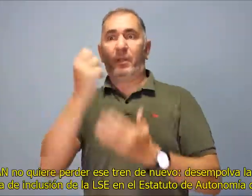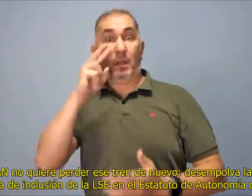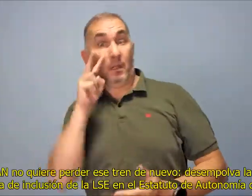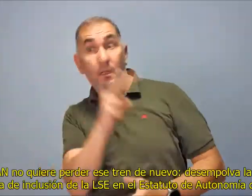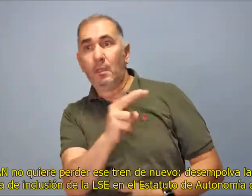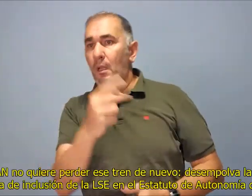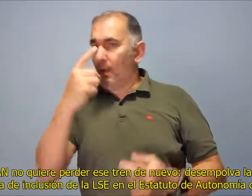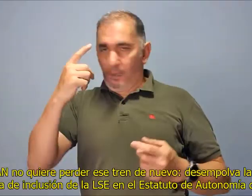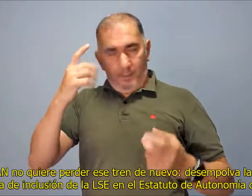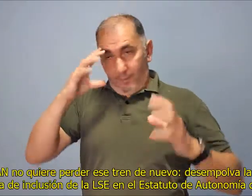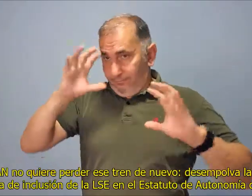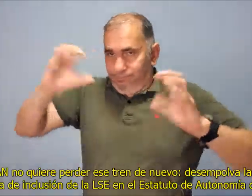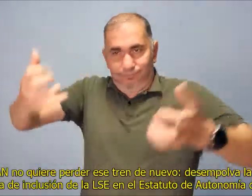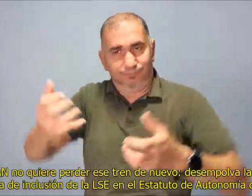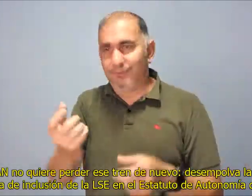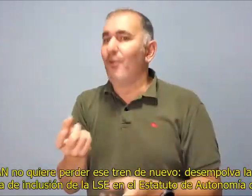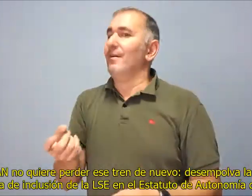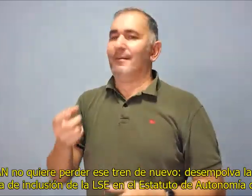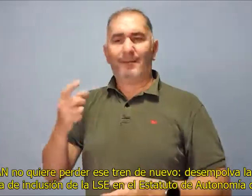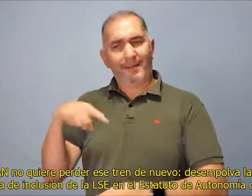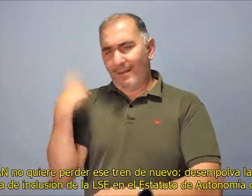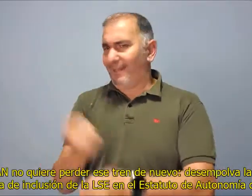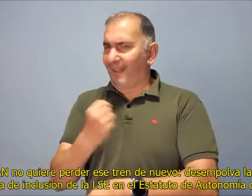FASICAN no quiere perder ese tren de nuevo.